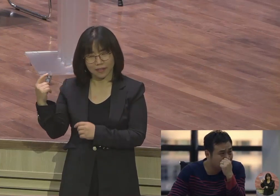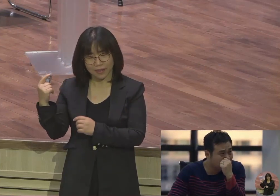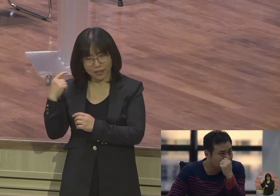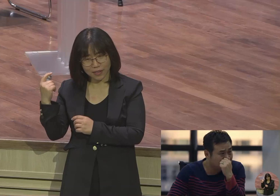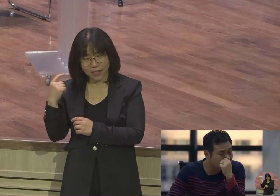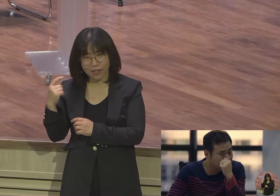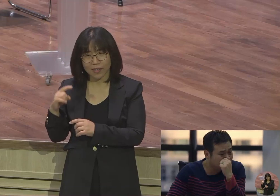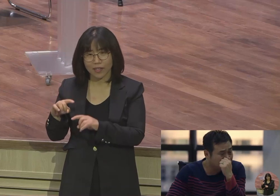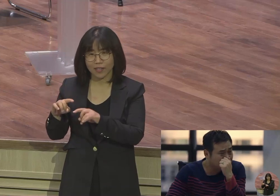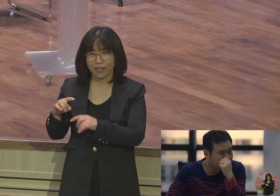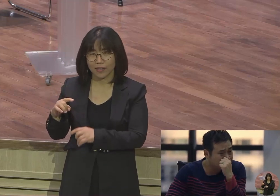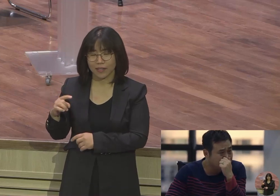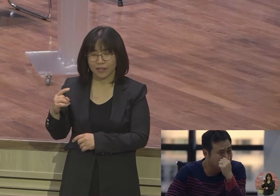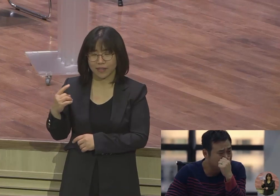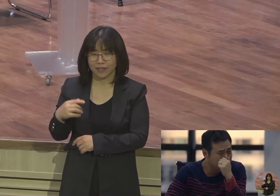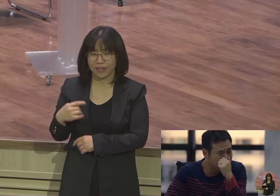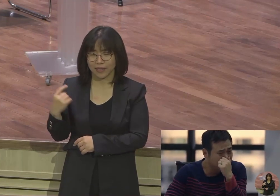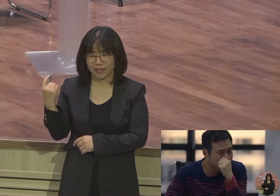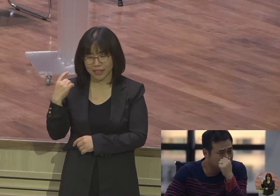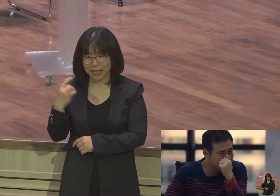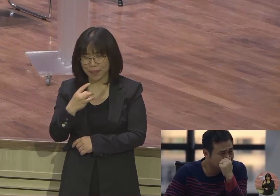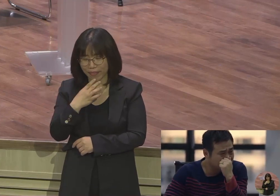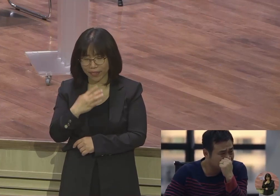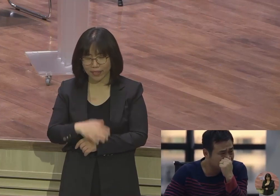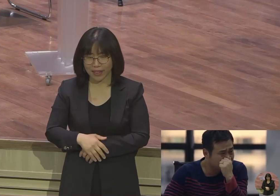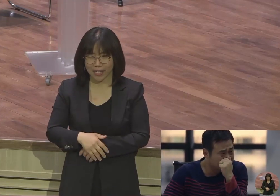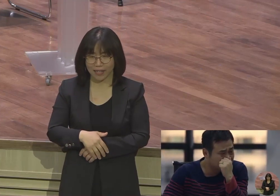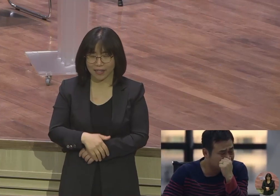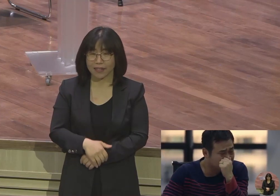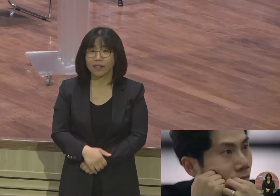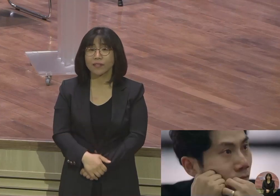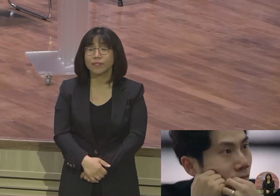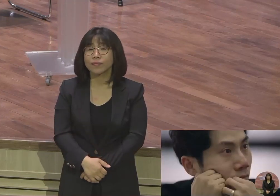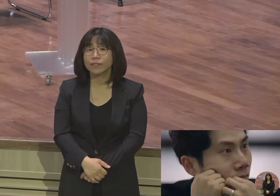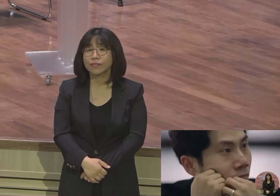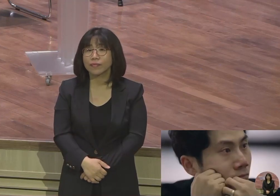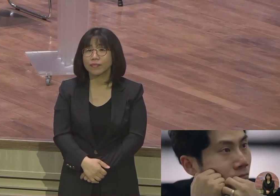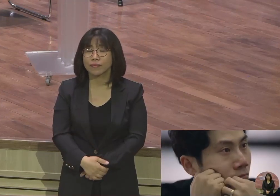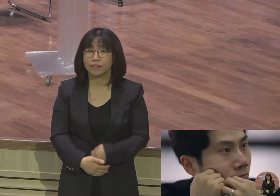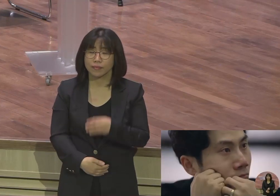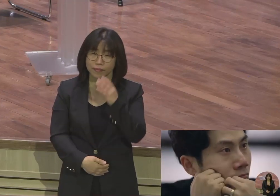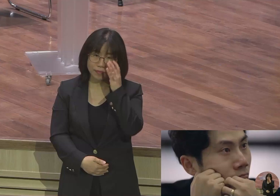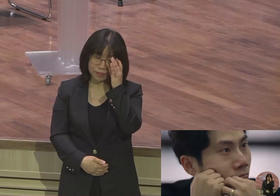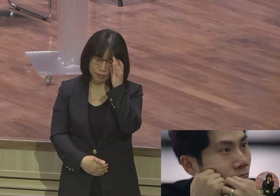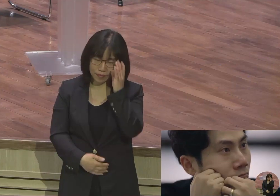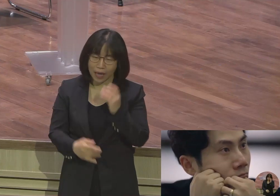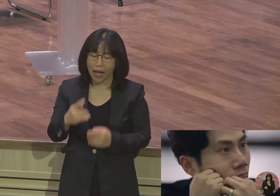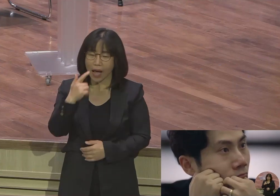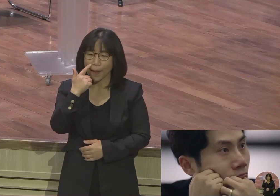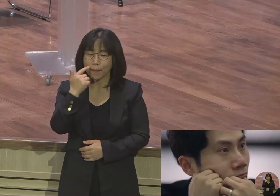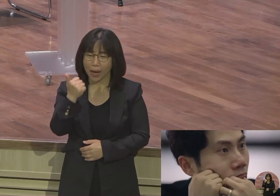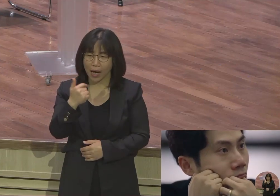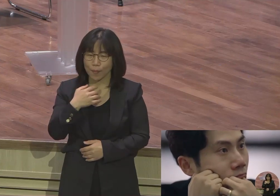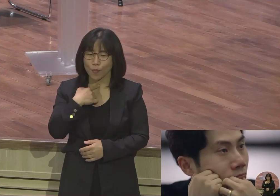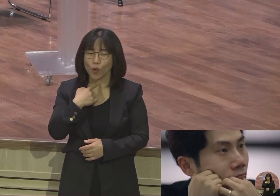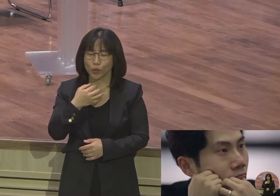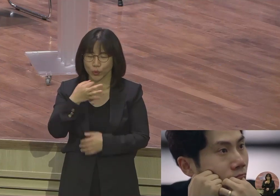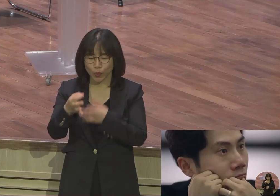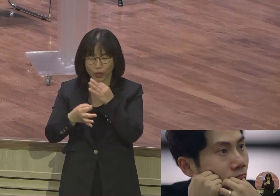낳다가 아들 가졌는데 이번에도 딸이 못해갈까 했는데. 네 엄마, 아빠 동생을 할 때 신경 써주고 하지 말고.